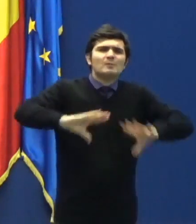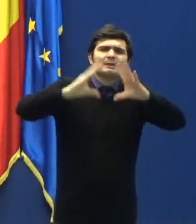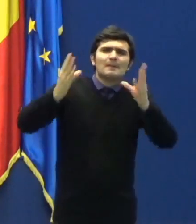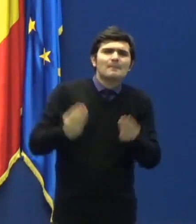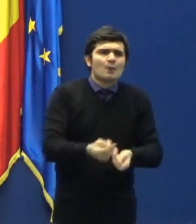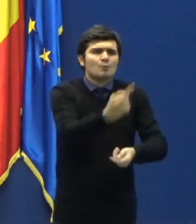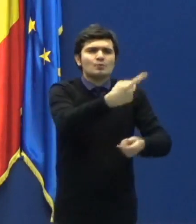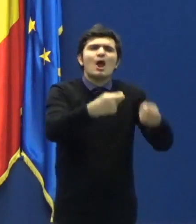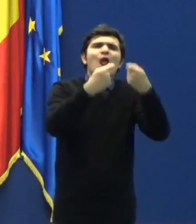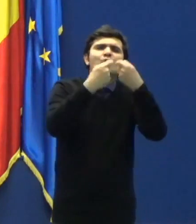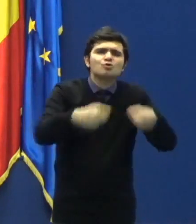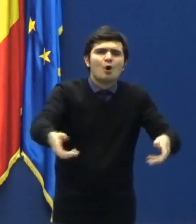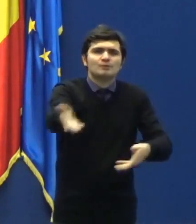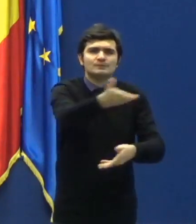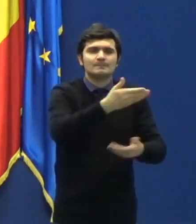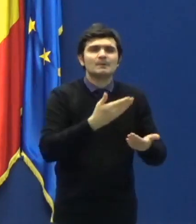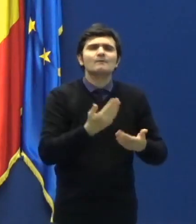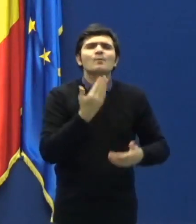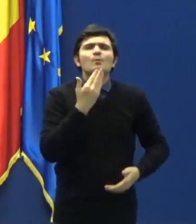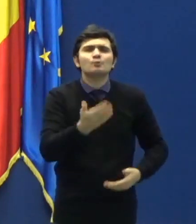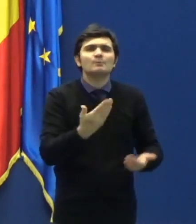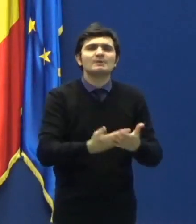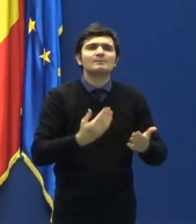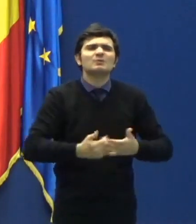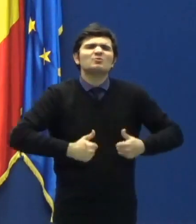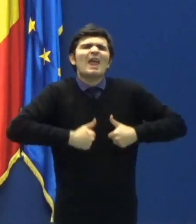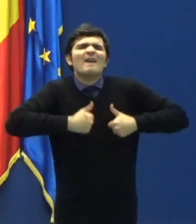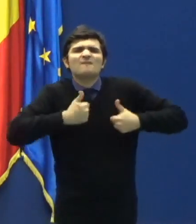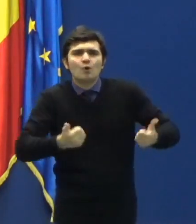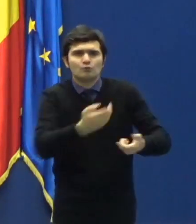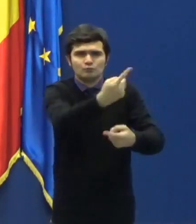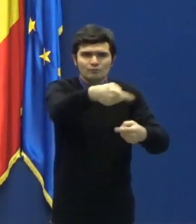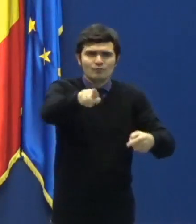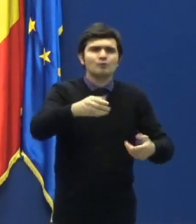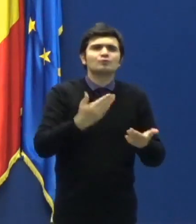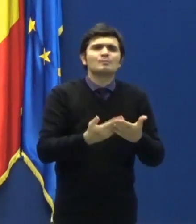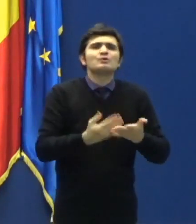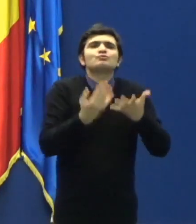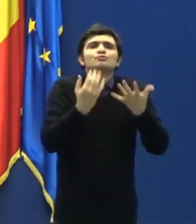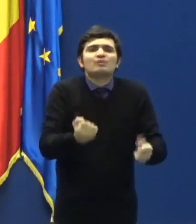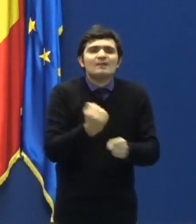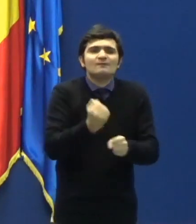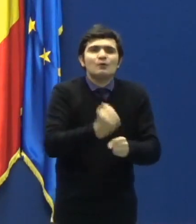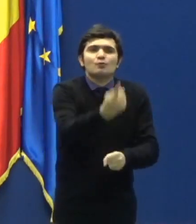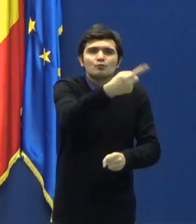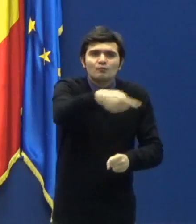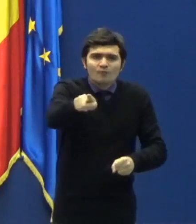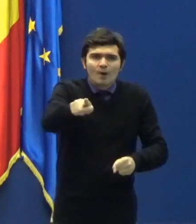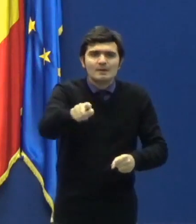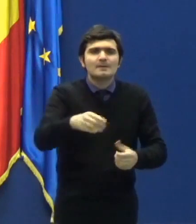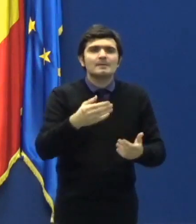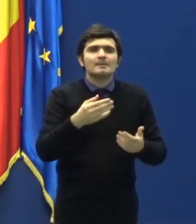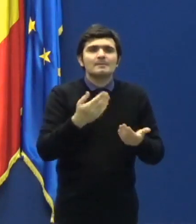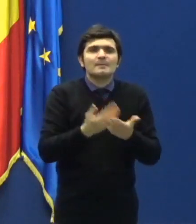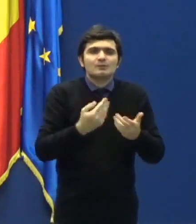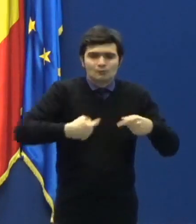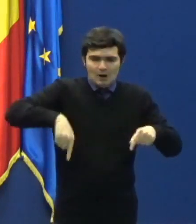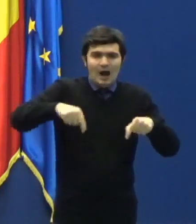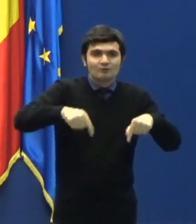efortul, pentru tot ceea ce ați făcut, ca în aceste două luni de zile să fim